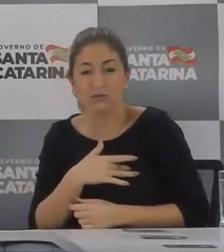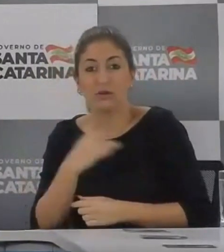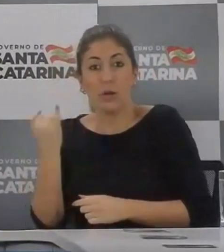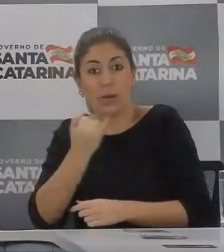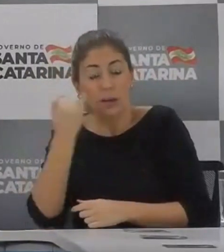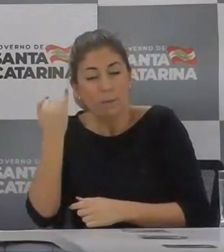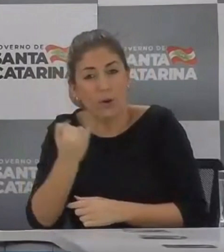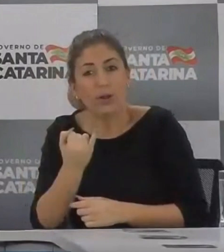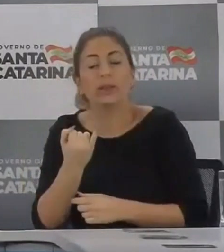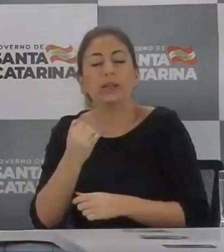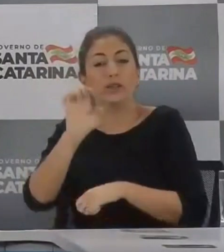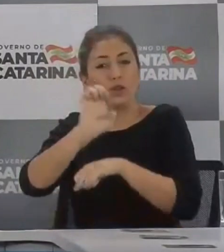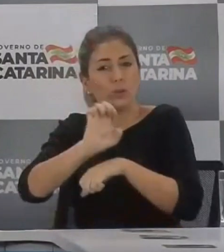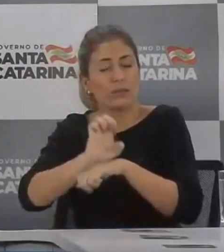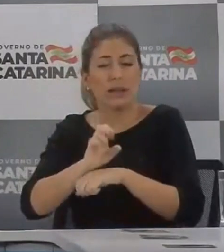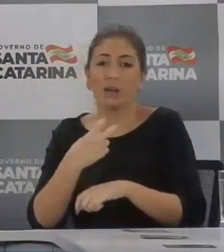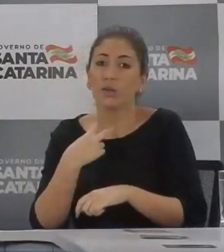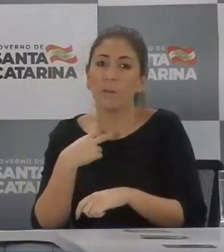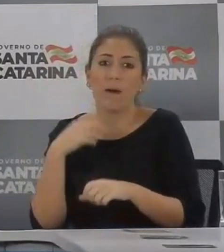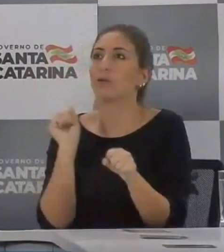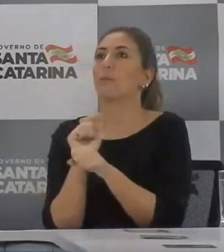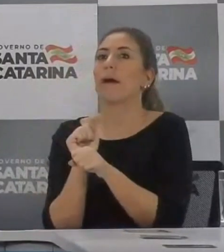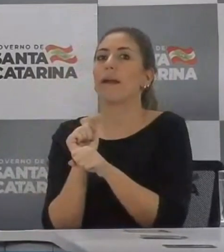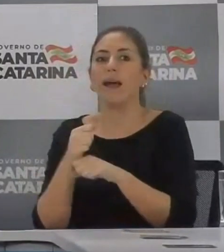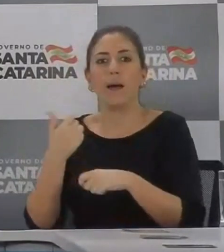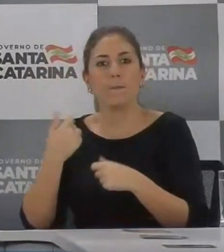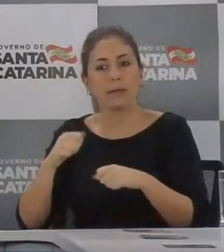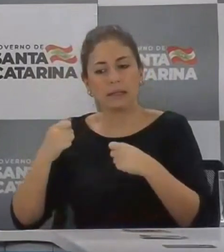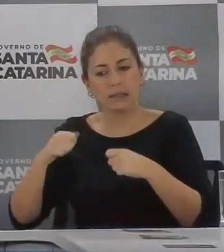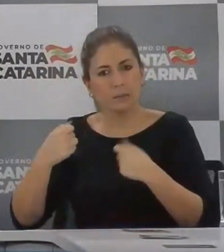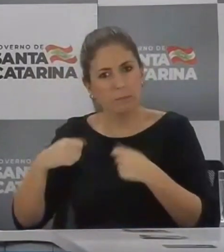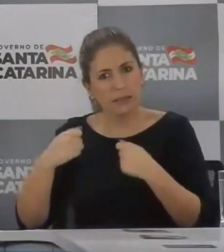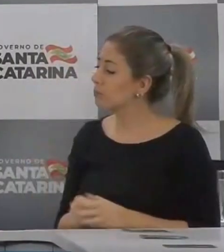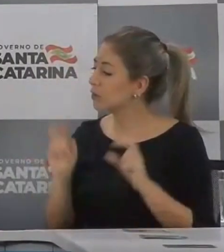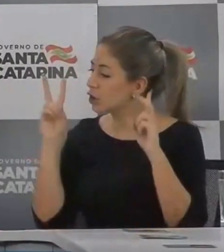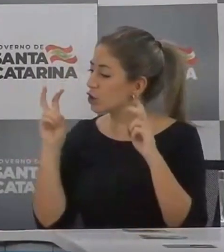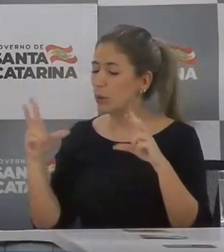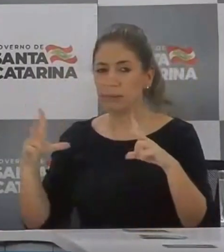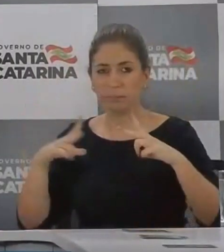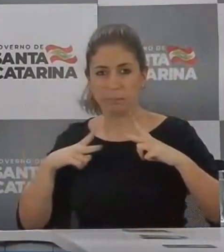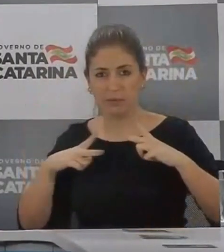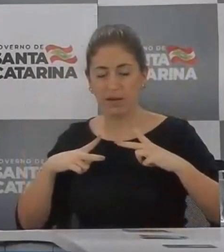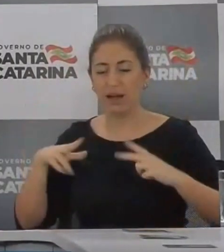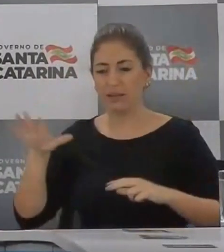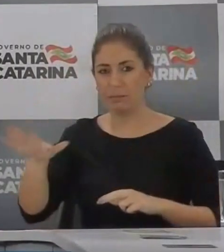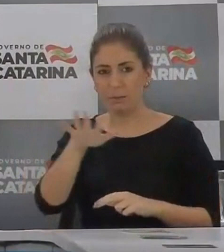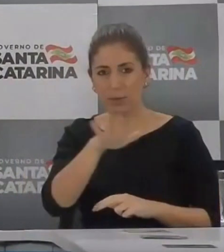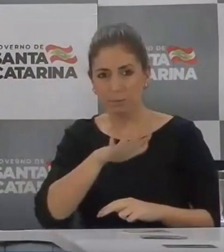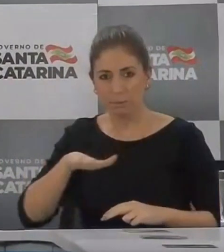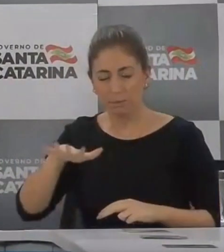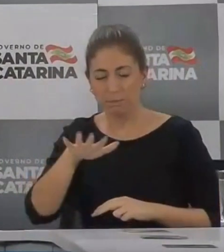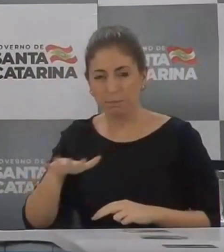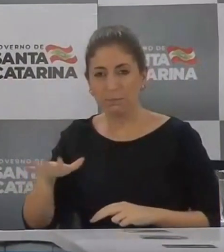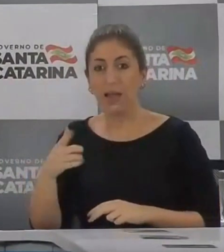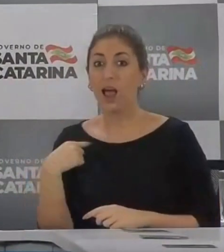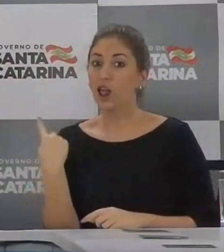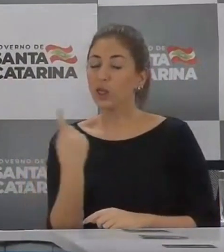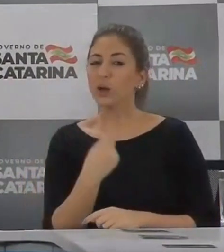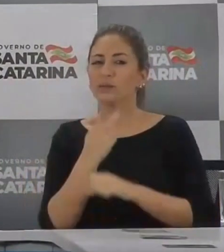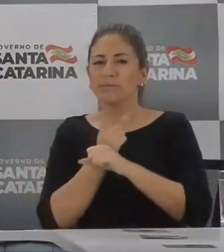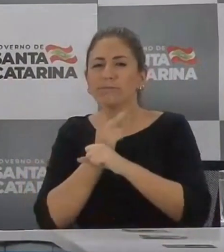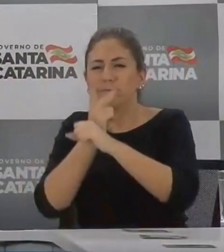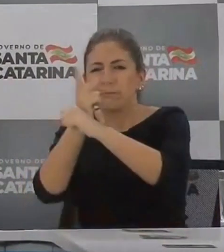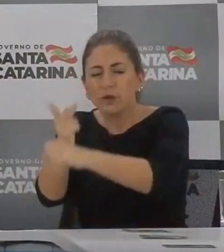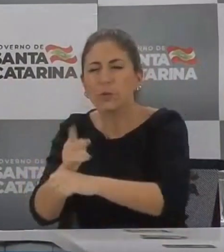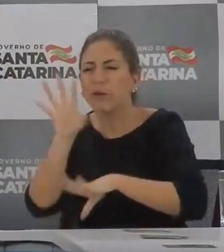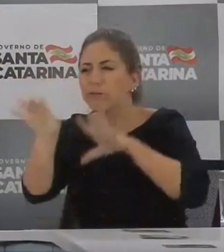de infraestrutura. O estado não pode parar, nós temos que olhar para frente e assim vamos fazer. Nós estamos buscando parcerias com todos